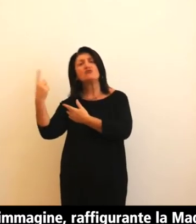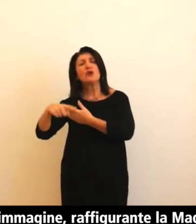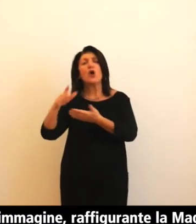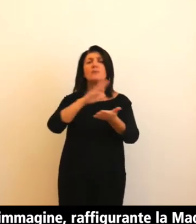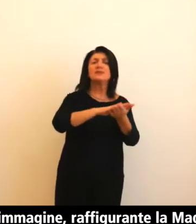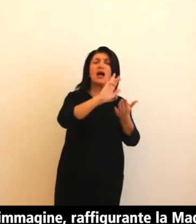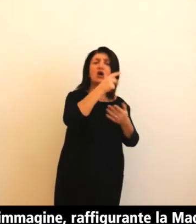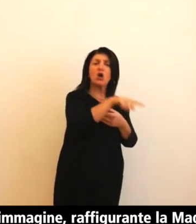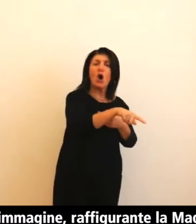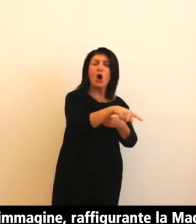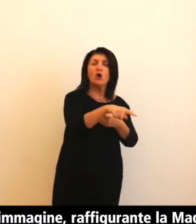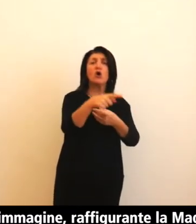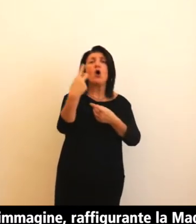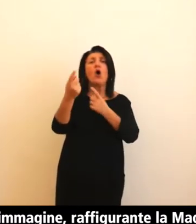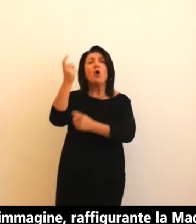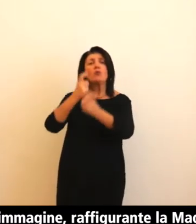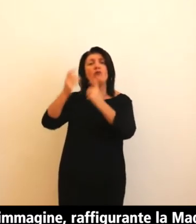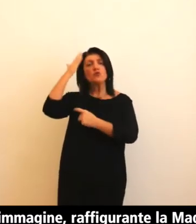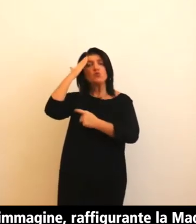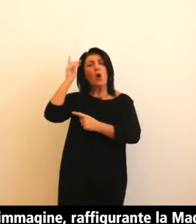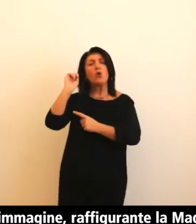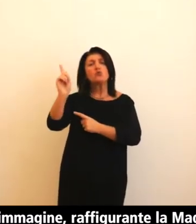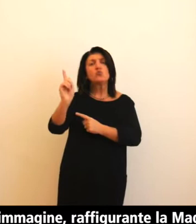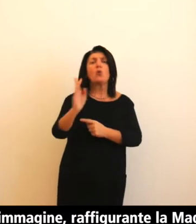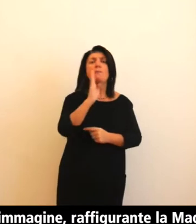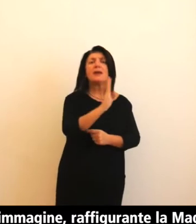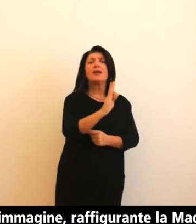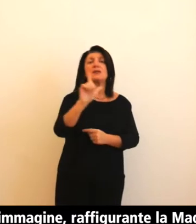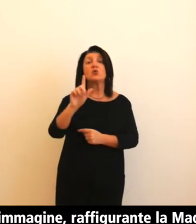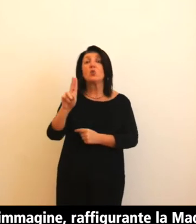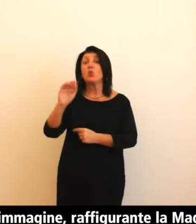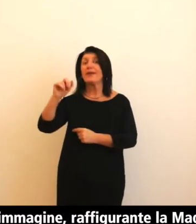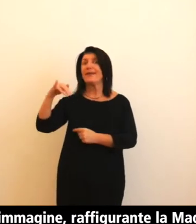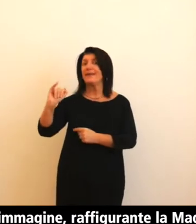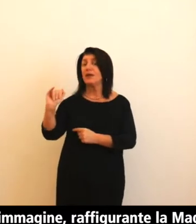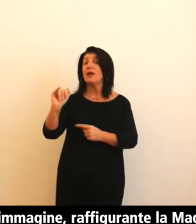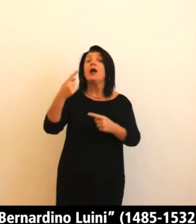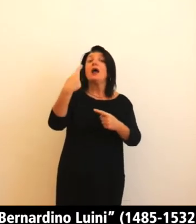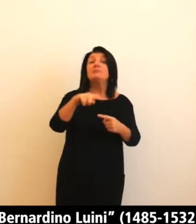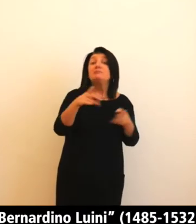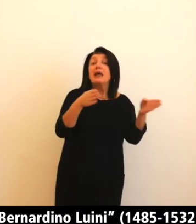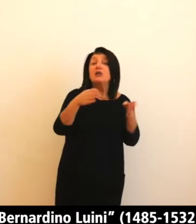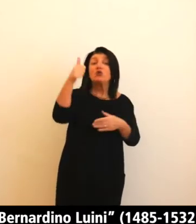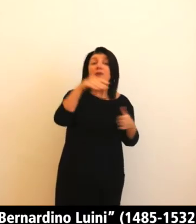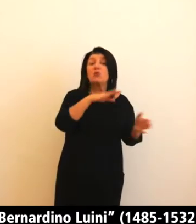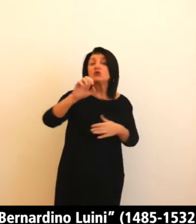Bernardino Scapi detto Bernardino Luini 1485 circa